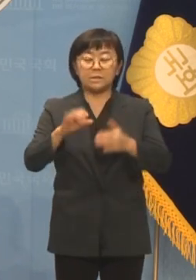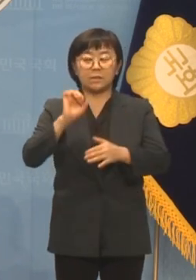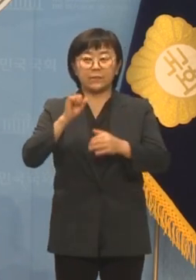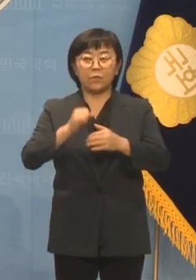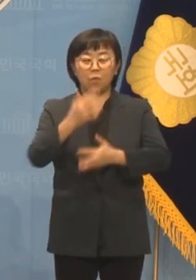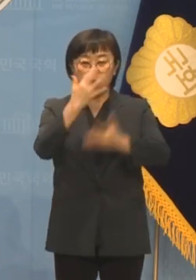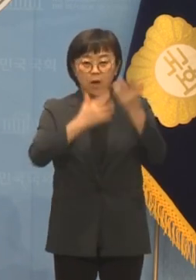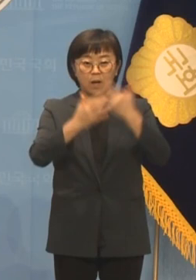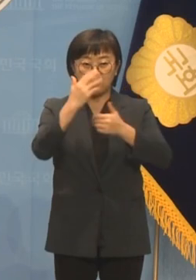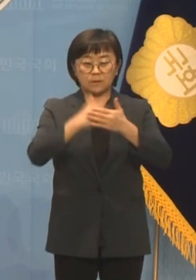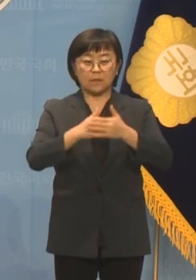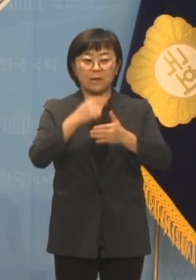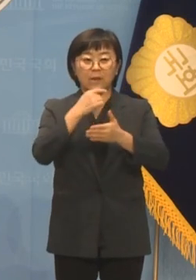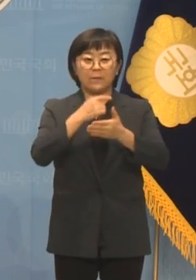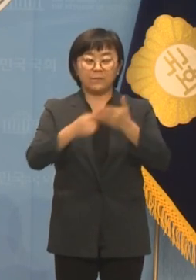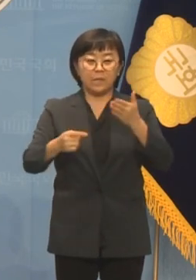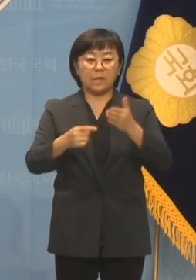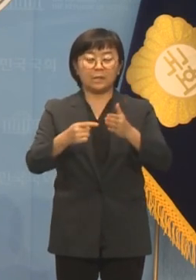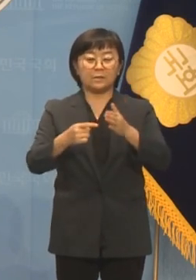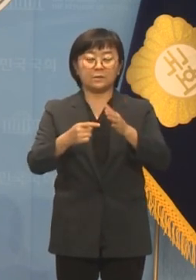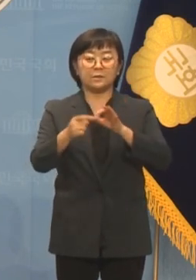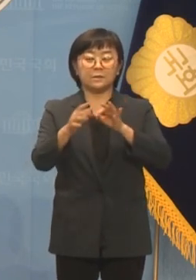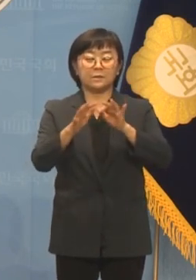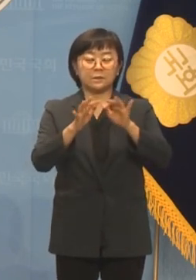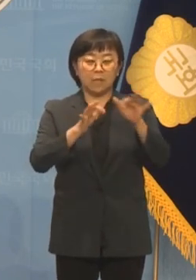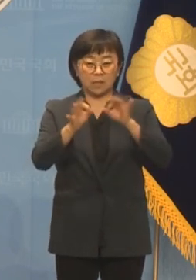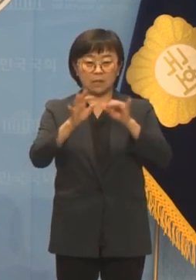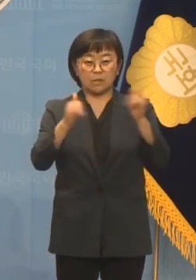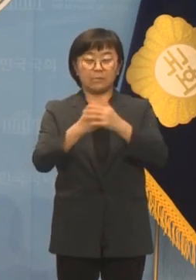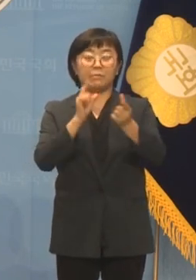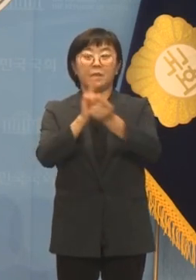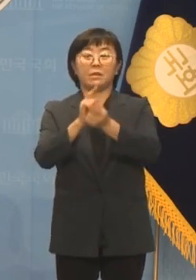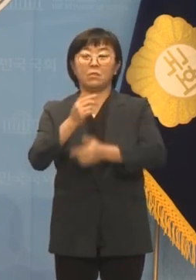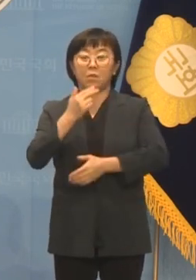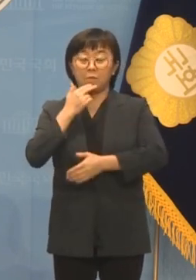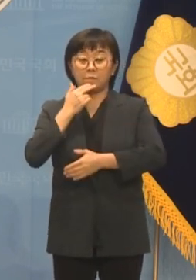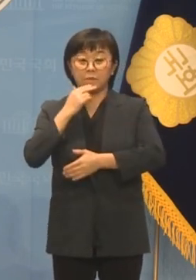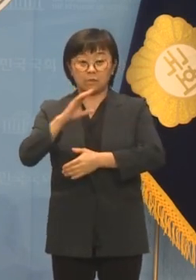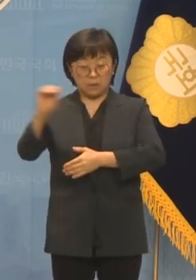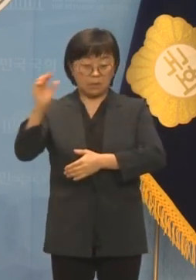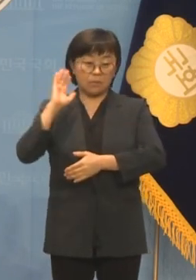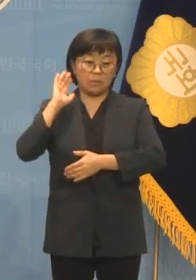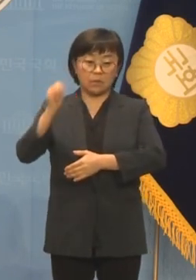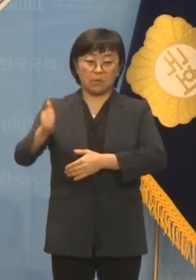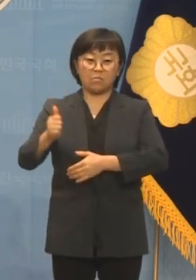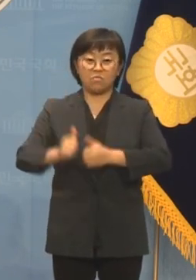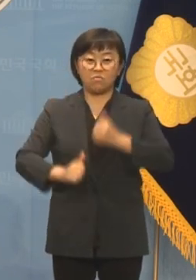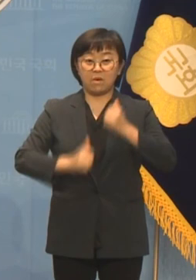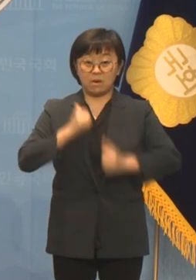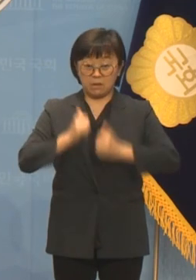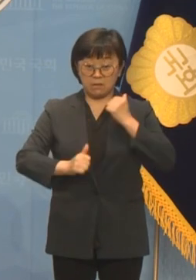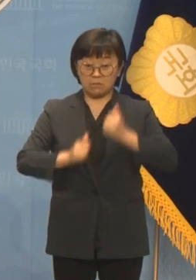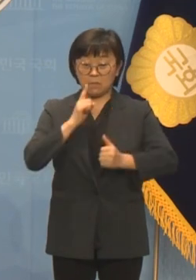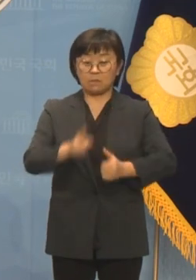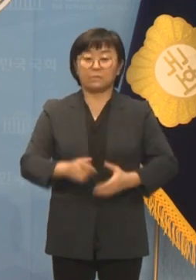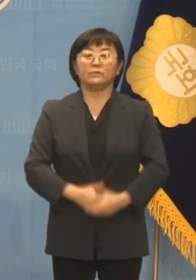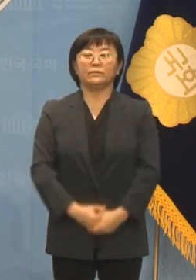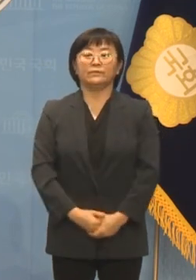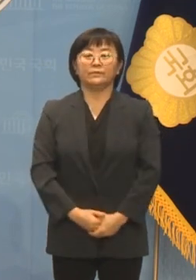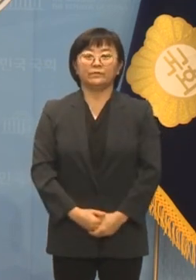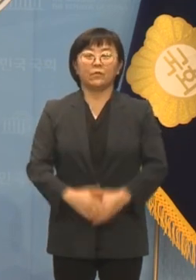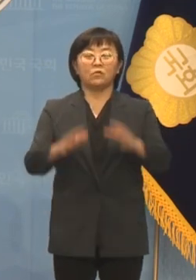현장에서 밤을 세운 피해 상인들은 상인들을 만나지 않고 떠난 대통령에게 분통을 터뜨렸습니다.